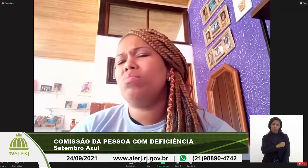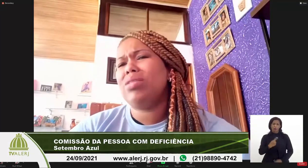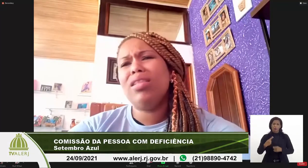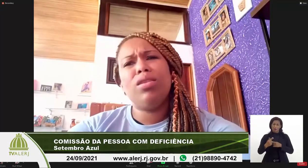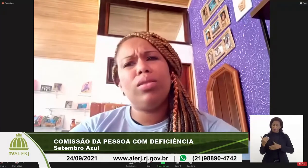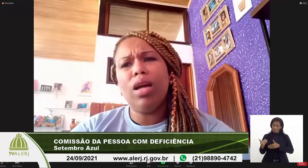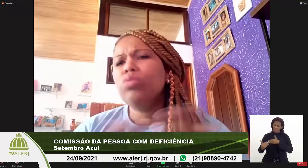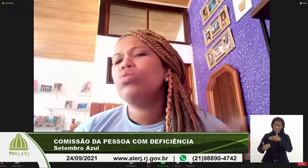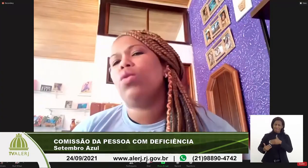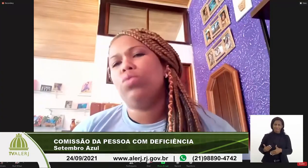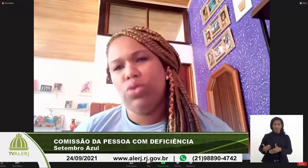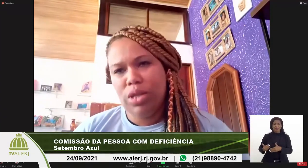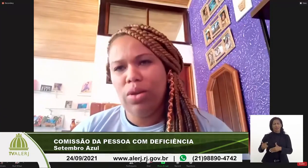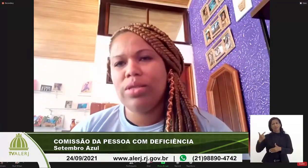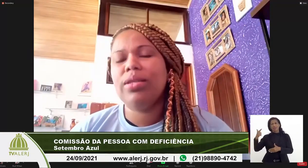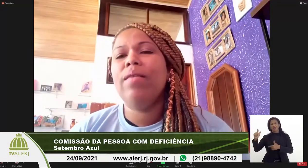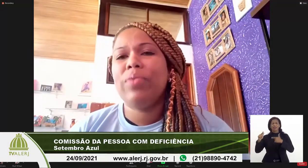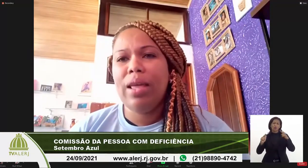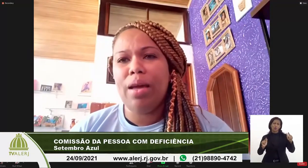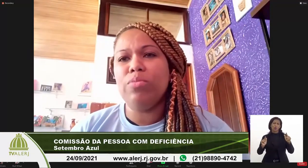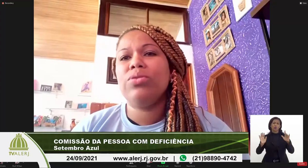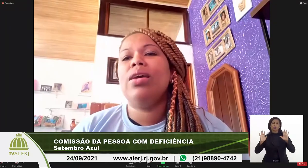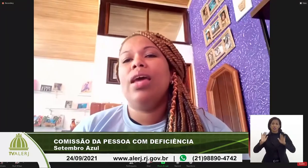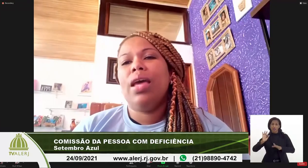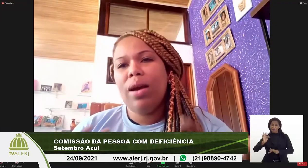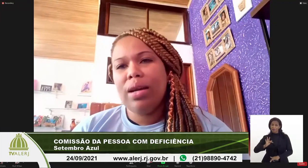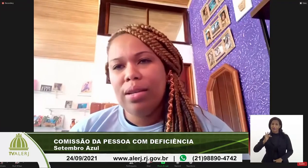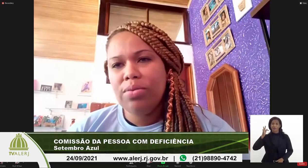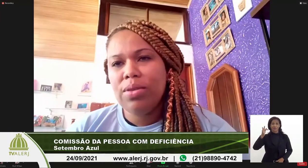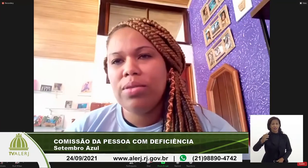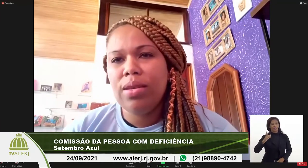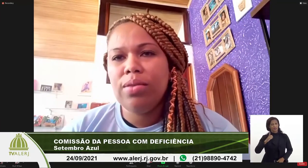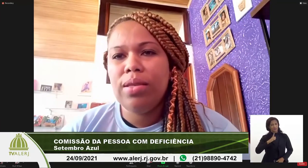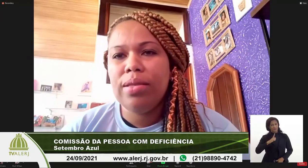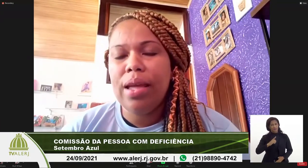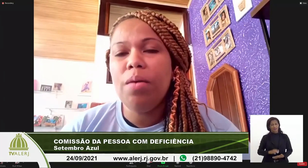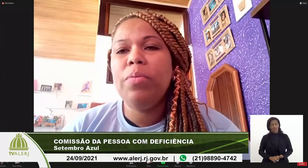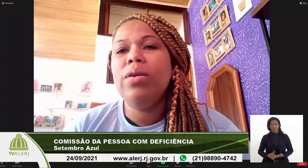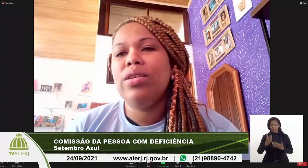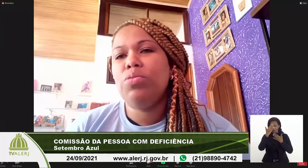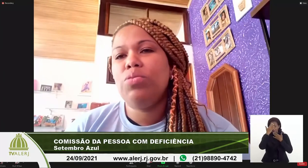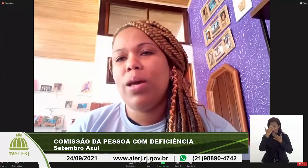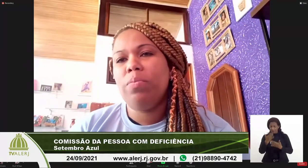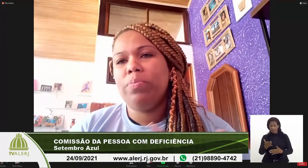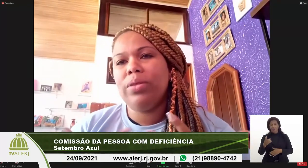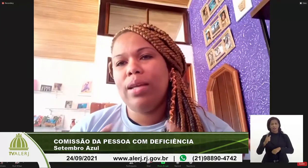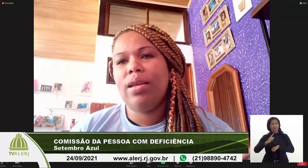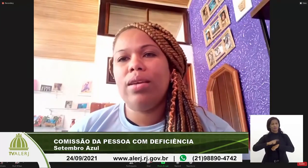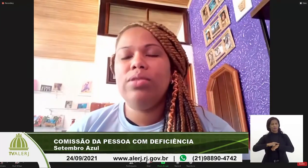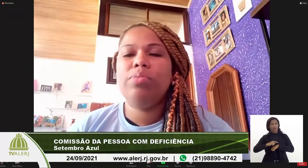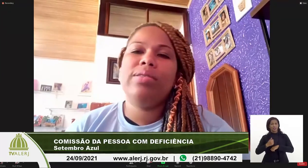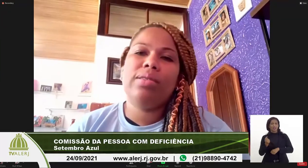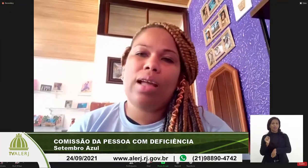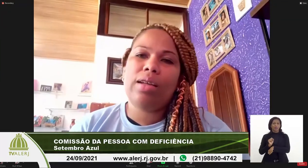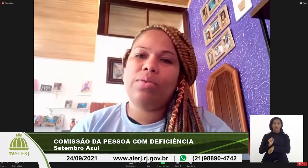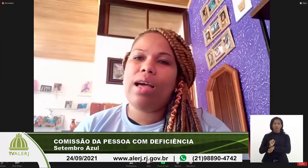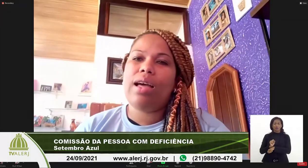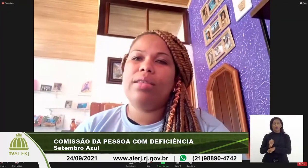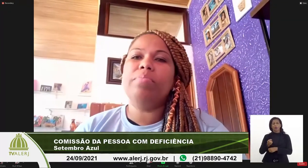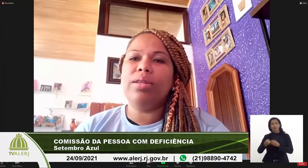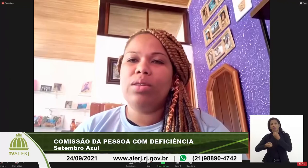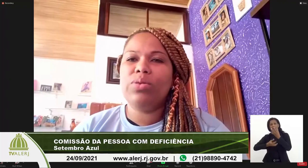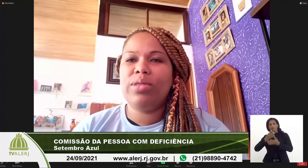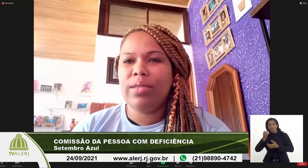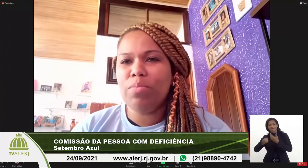passo, dentre tantos outros que nós teremos. Eu agradeço esse tempo e espero poder ter explicitado